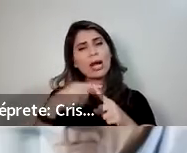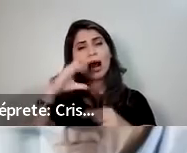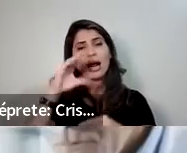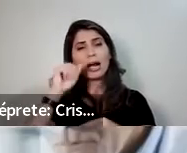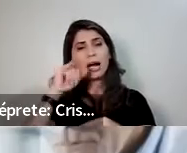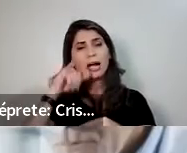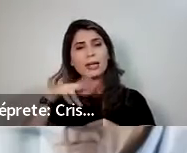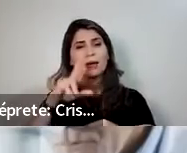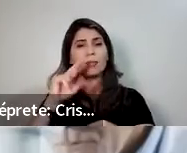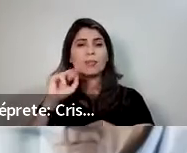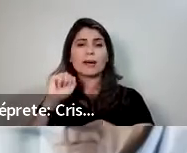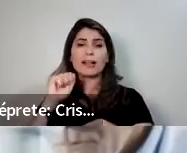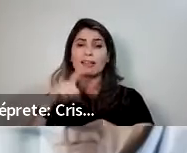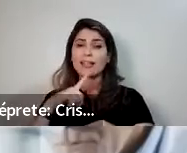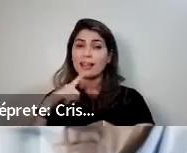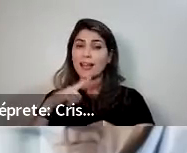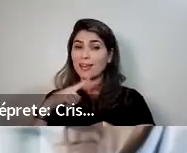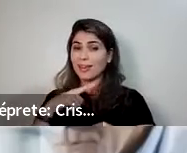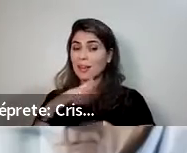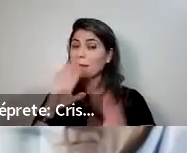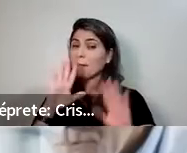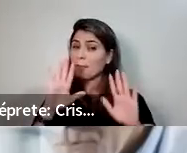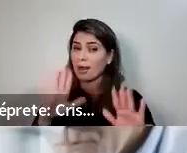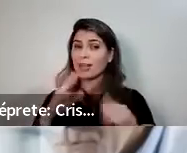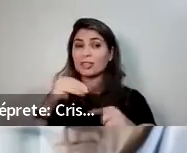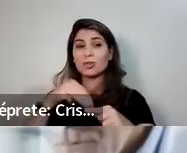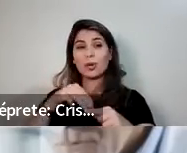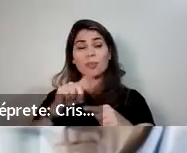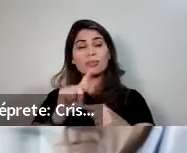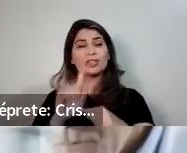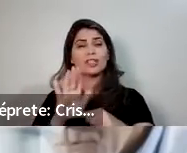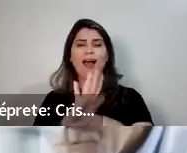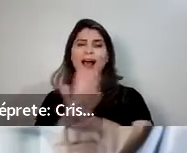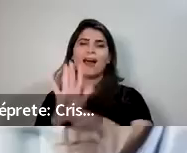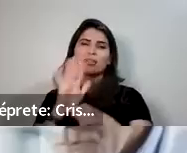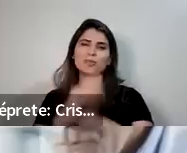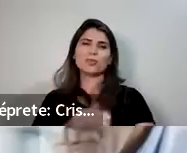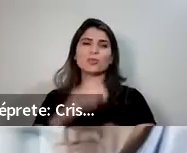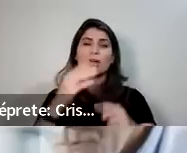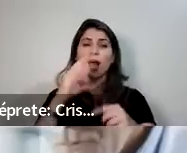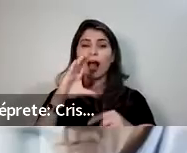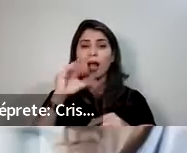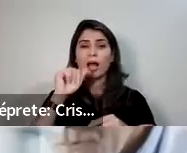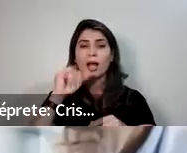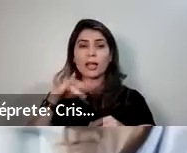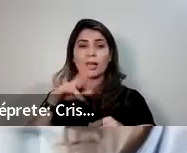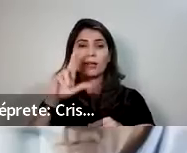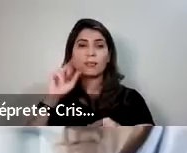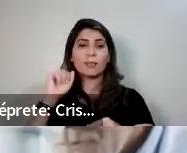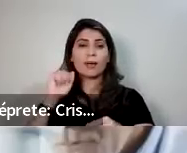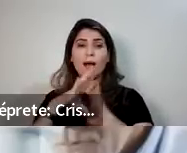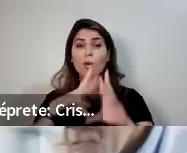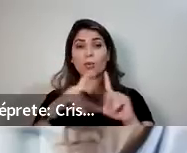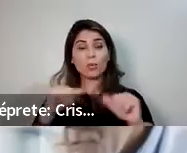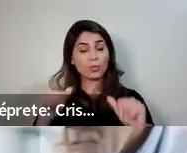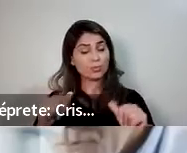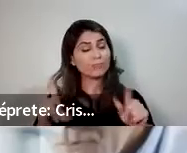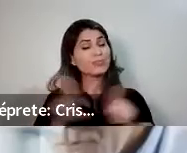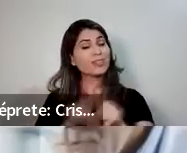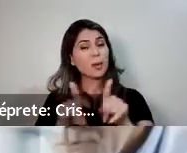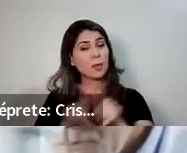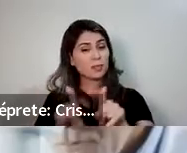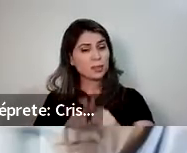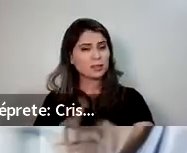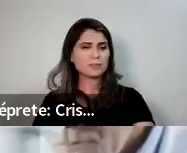de forma constante. Além da serotonina, que é um neurotransmissor que ajuda a gente a relaxar, tem também uma outra